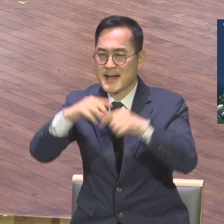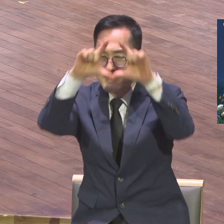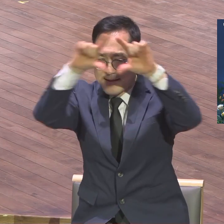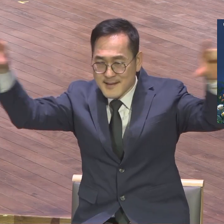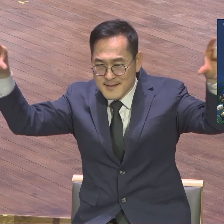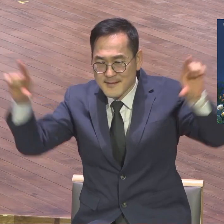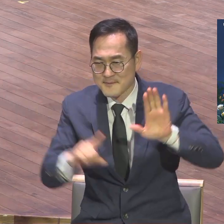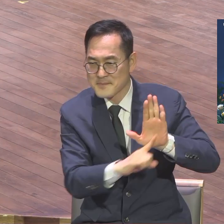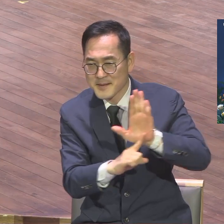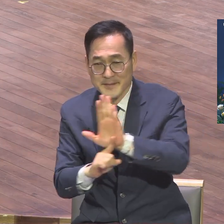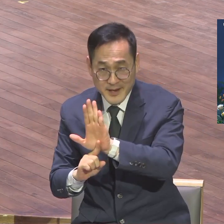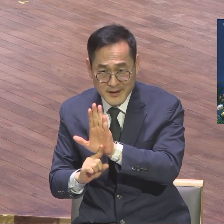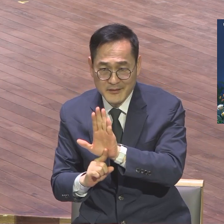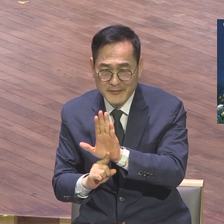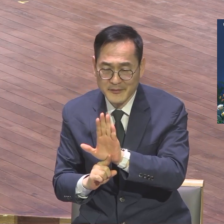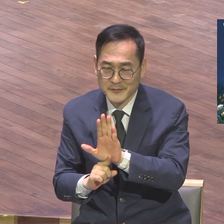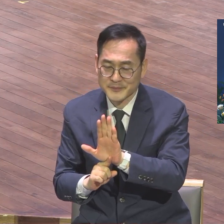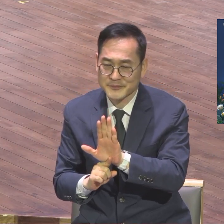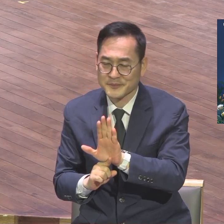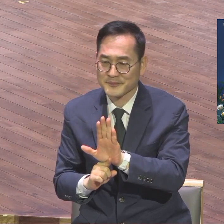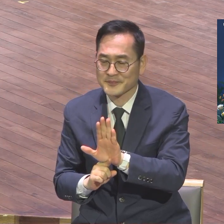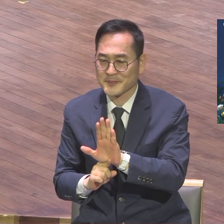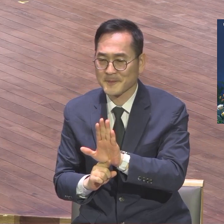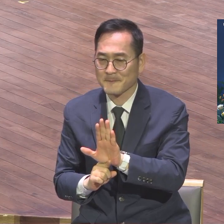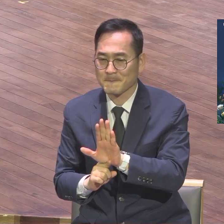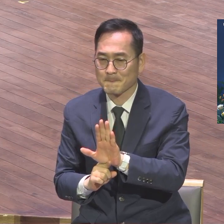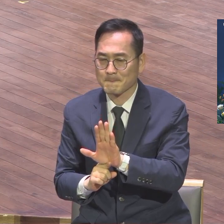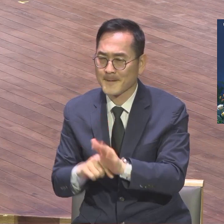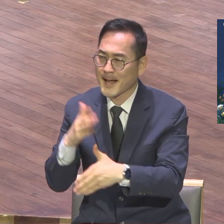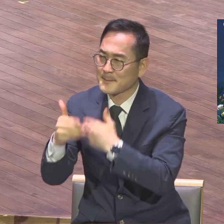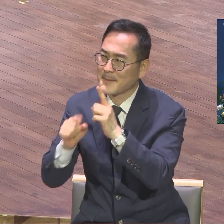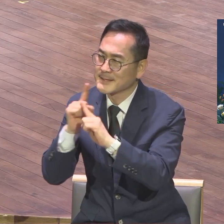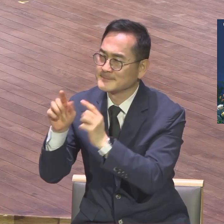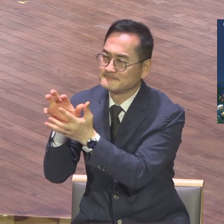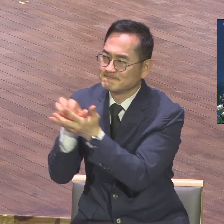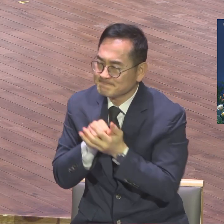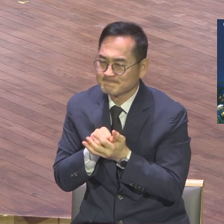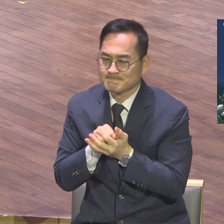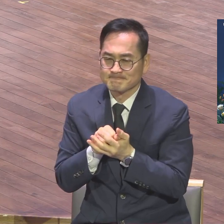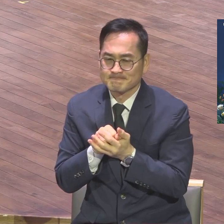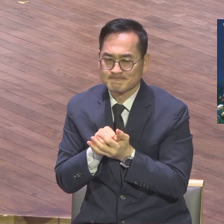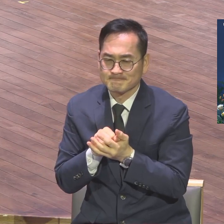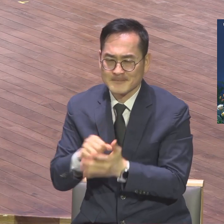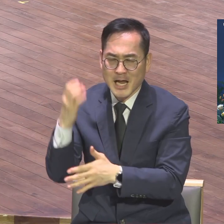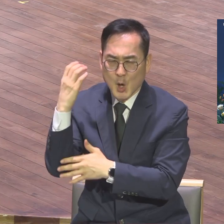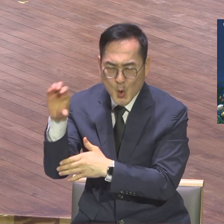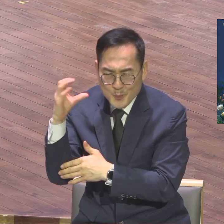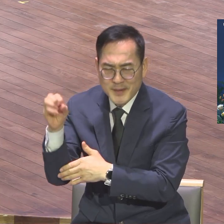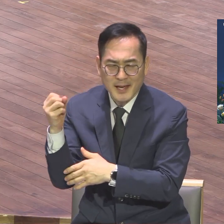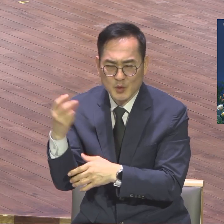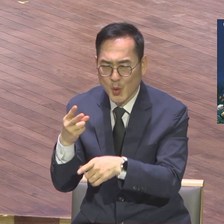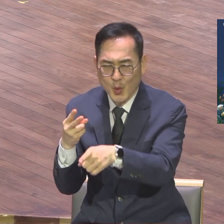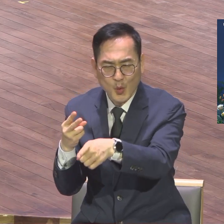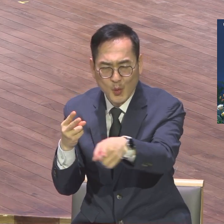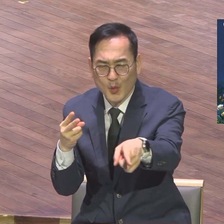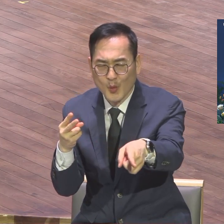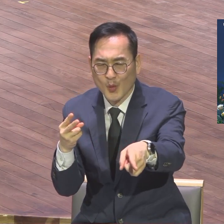하나님께서 암호수 구장 22절에 말씀을 딱 주니까 그야말로 콜롬비아부터 시작해서 그냥 문이